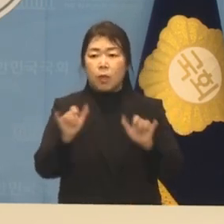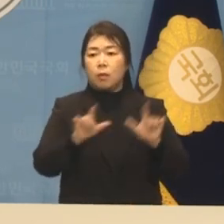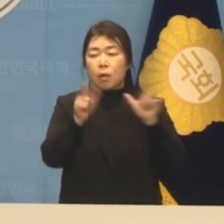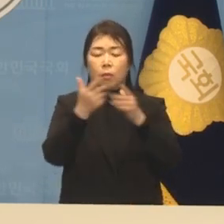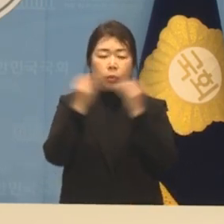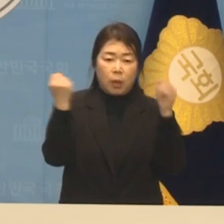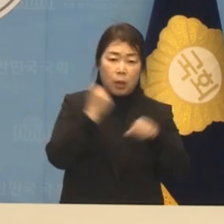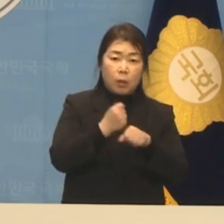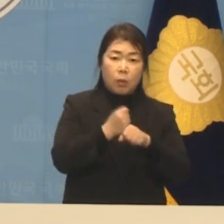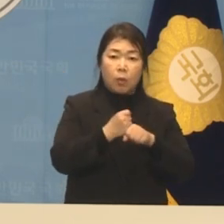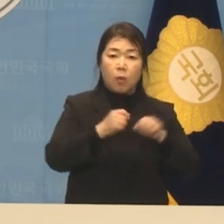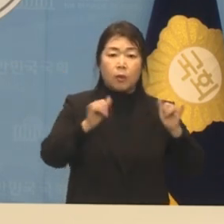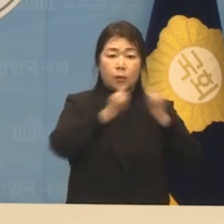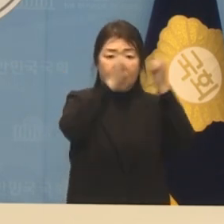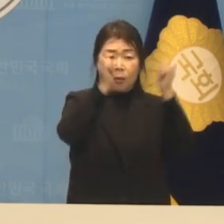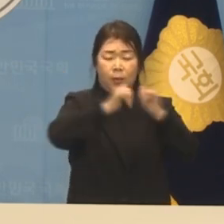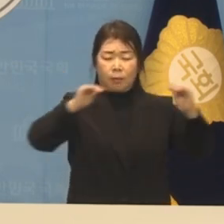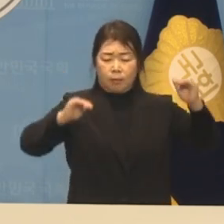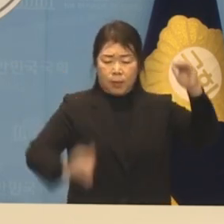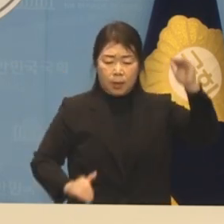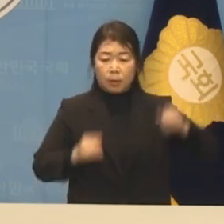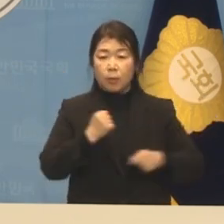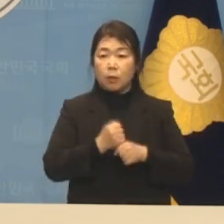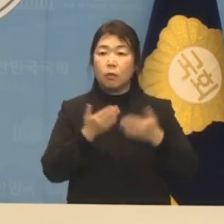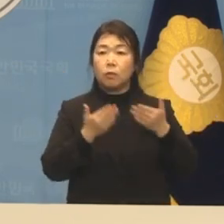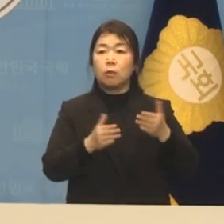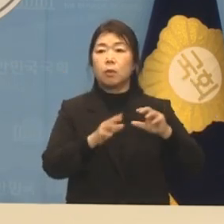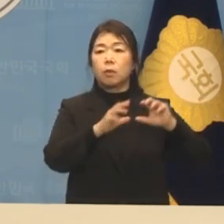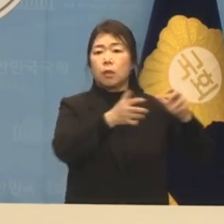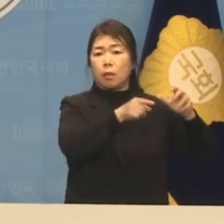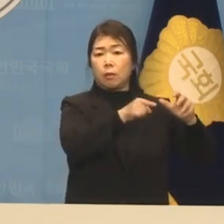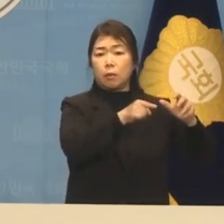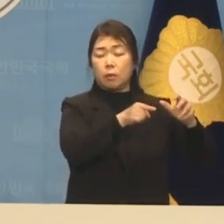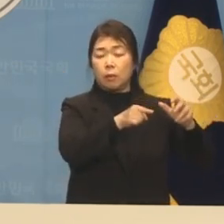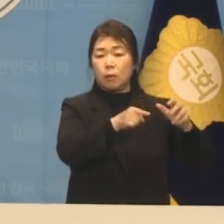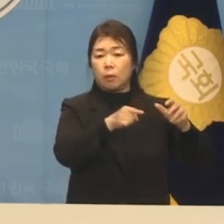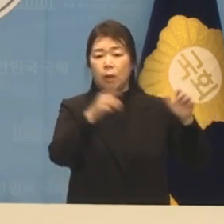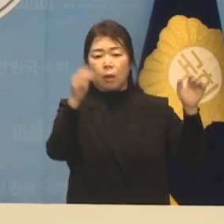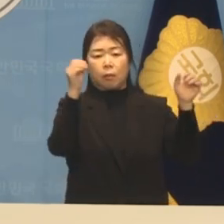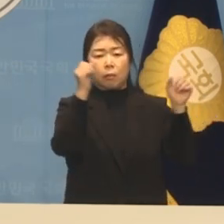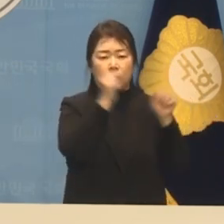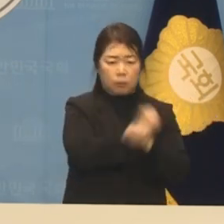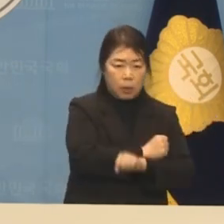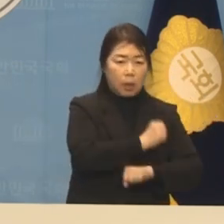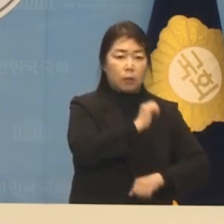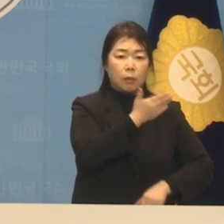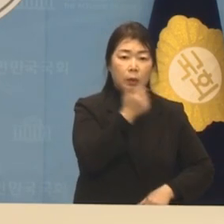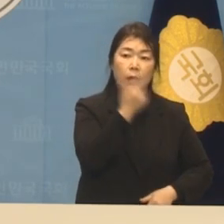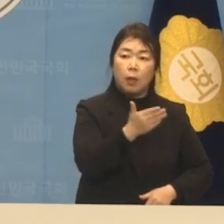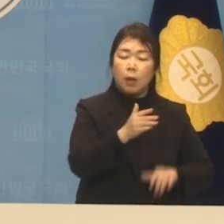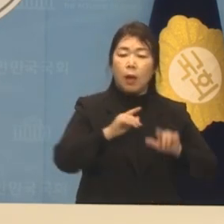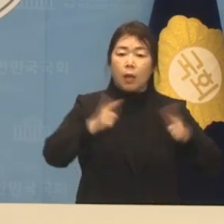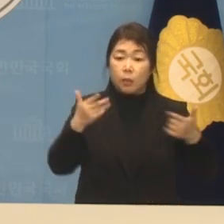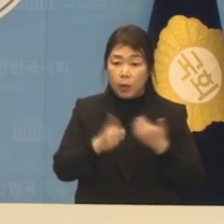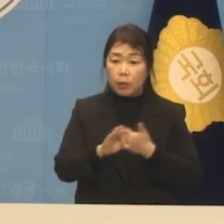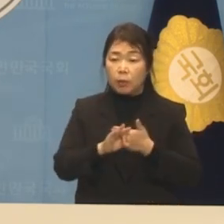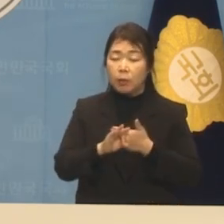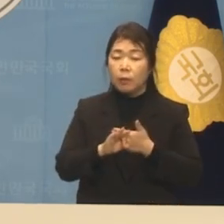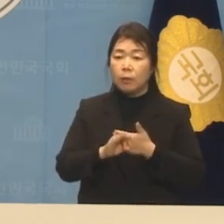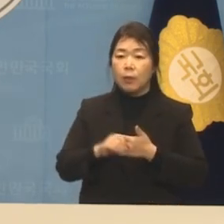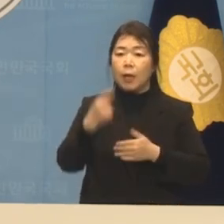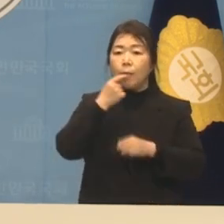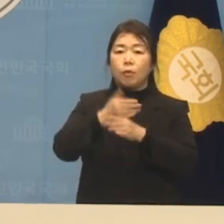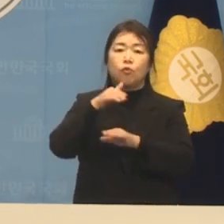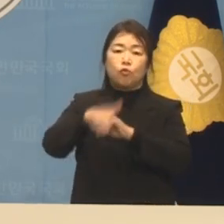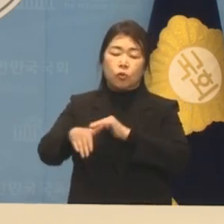사회 양극화를 조장하는 야만의 세상으로 대한민국이 침묵할 것인가 아니면 민주주의와 평화